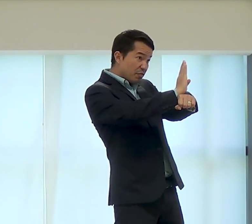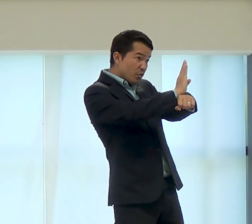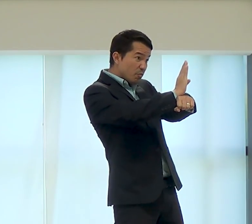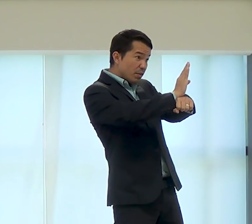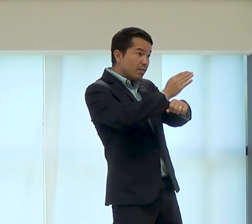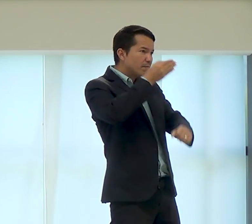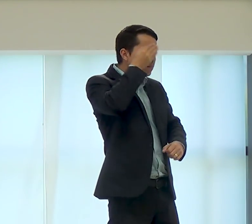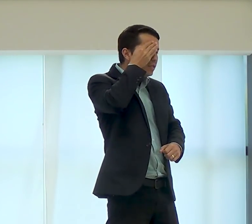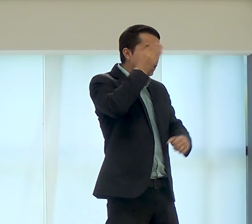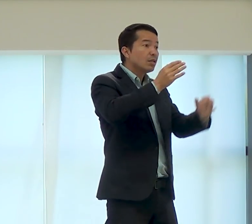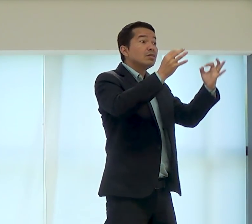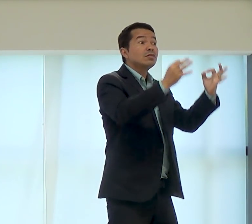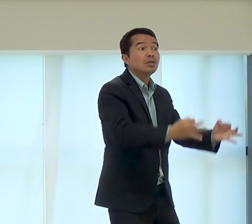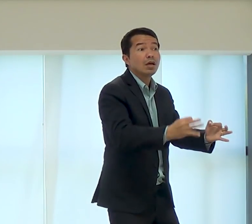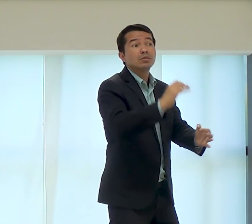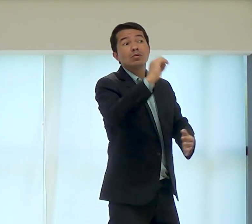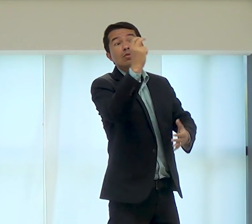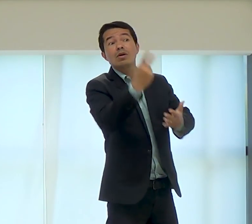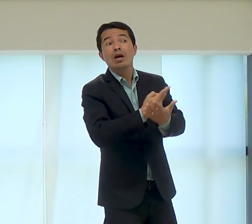Quando estamos vendo um filme,